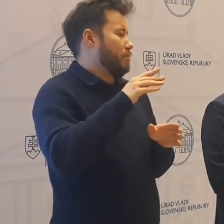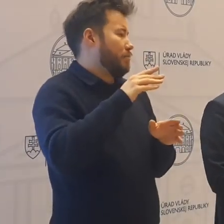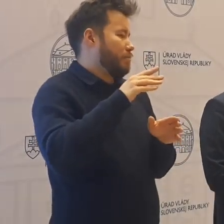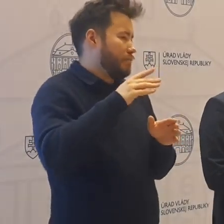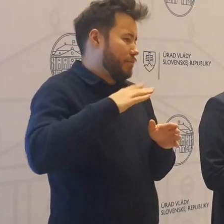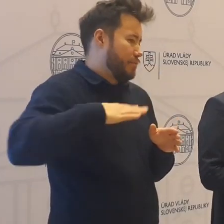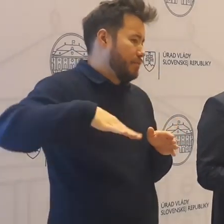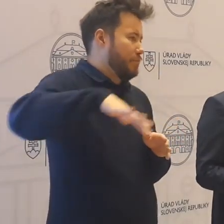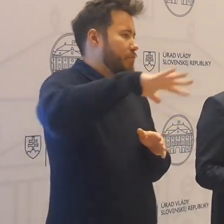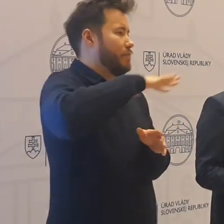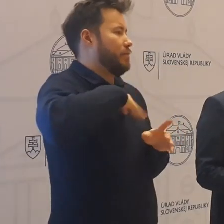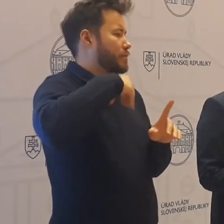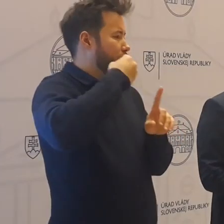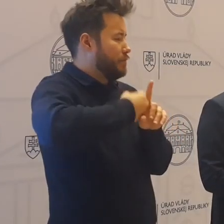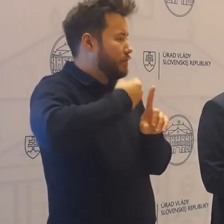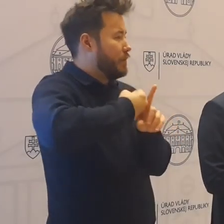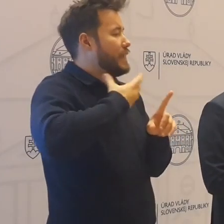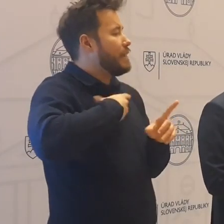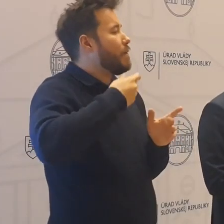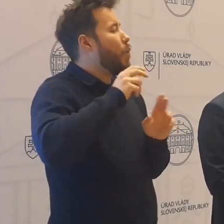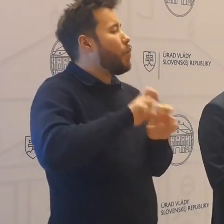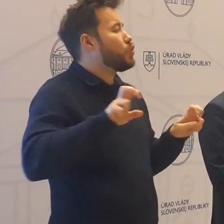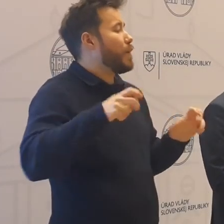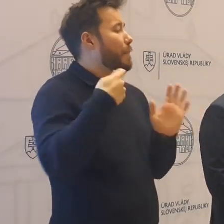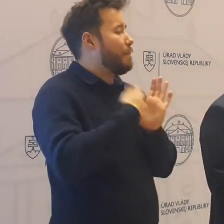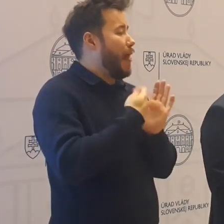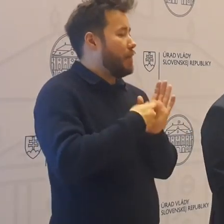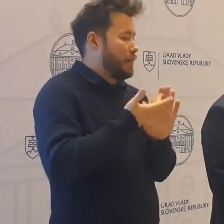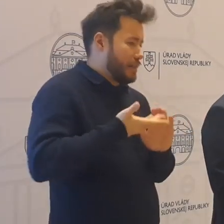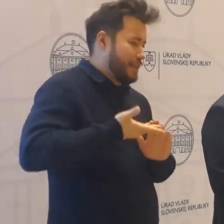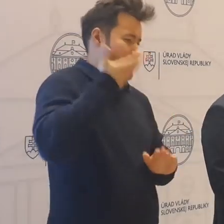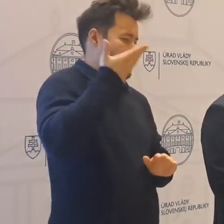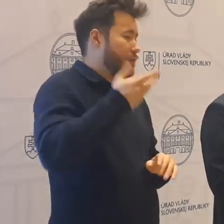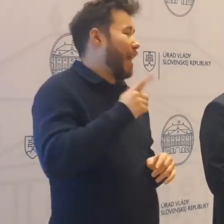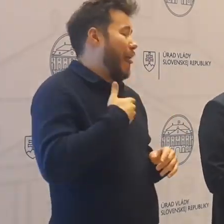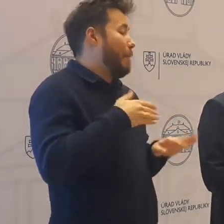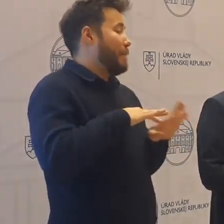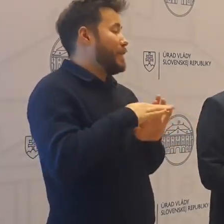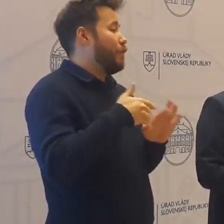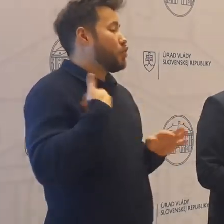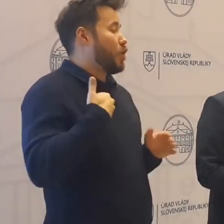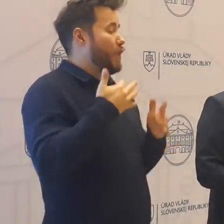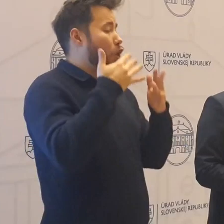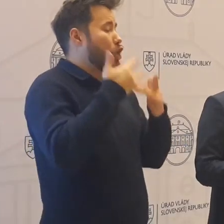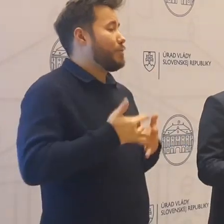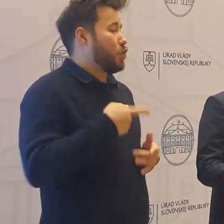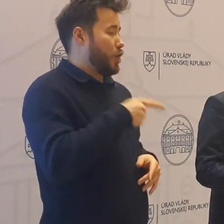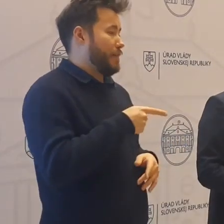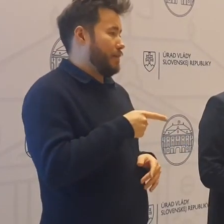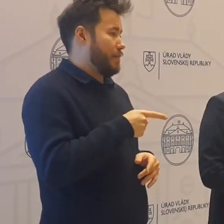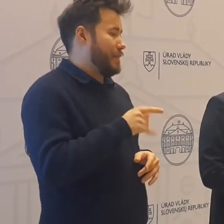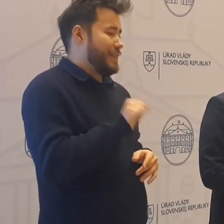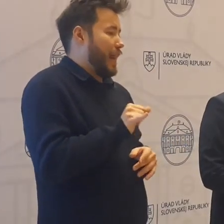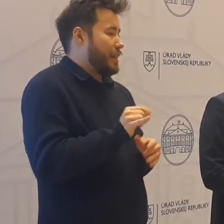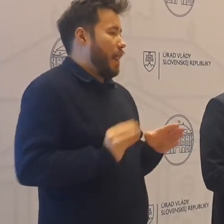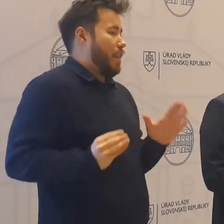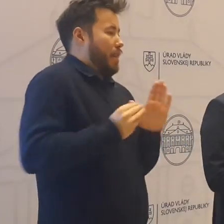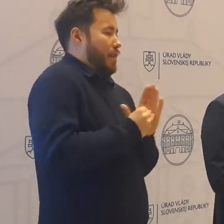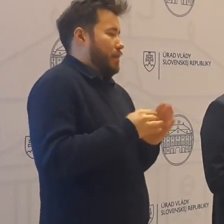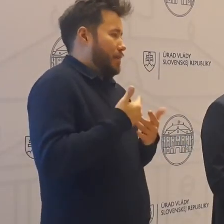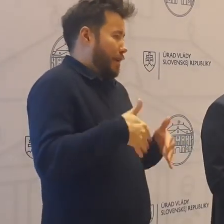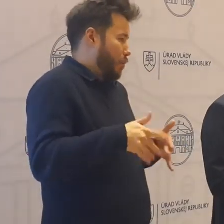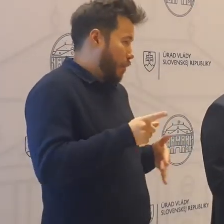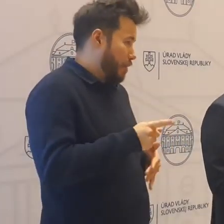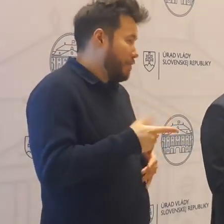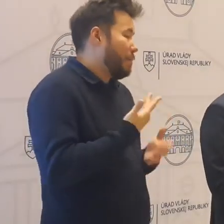učiteľov. Musím povedať, že pokiaľ tieto finančné prostriedky nemáme my v kapitole ministerstva školstva, ktoré nemáme teraz, naplánované na budúci rok, tak